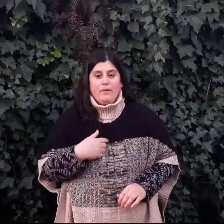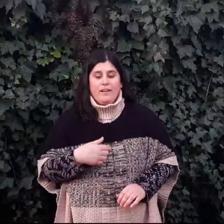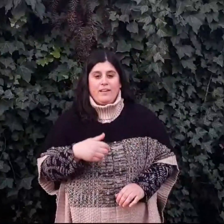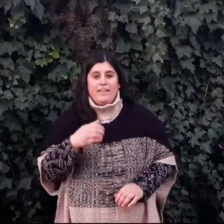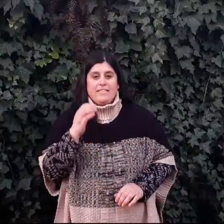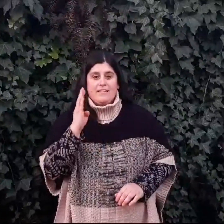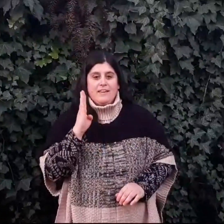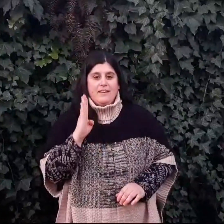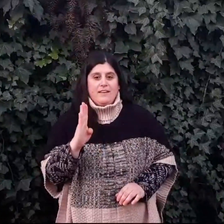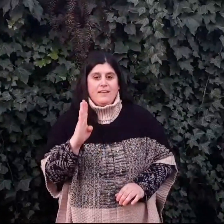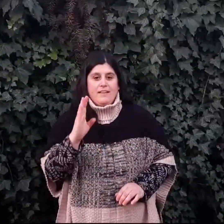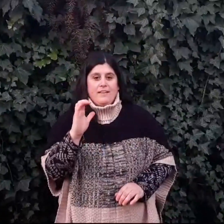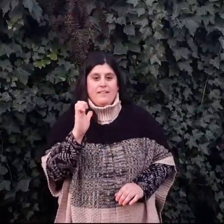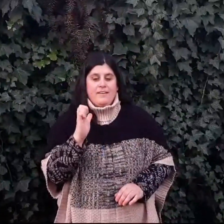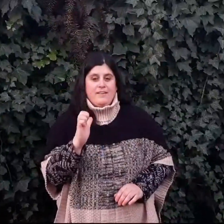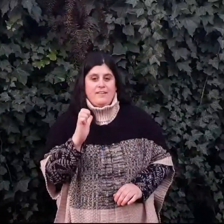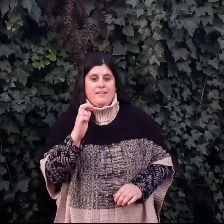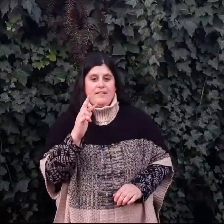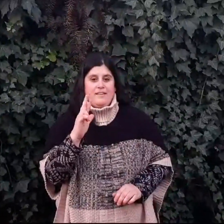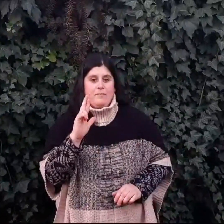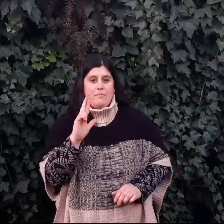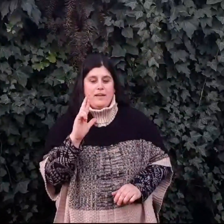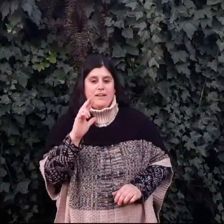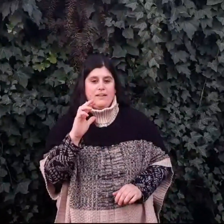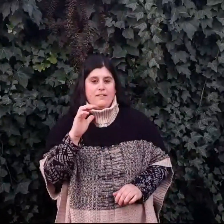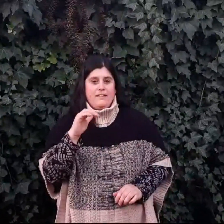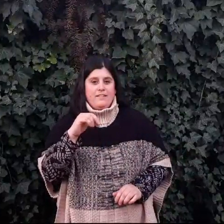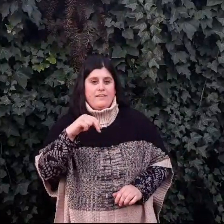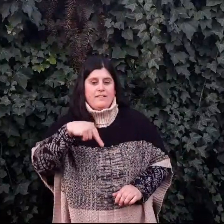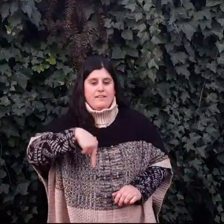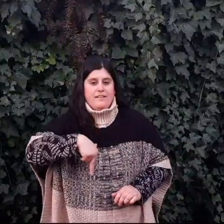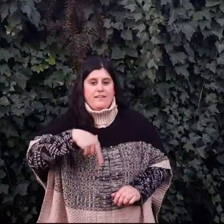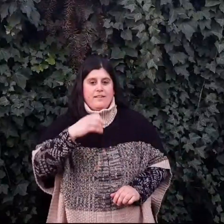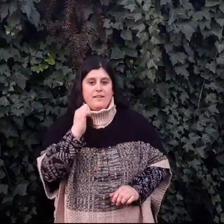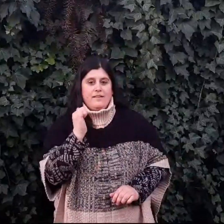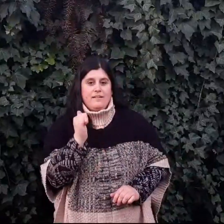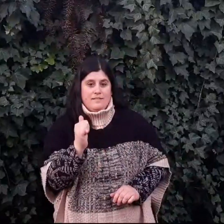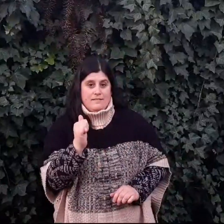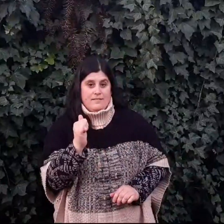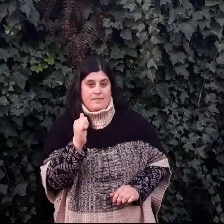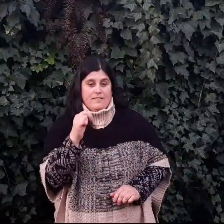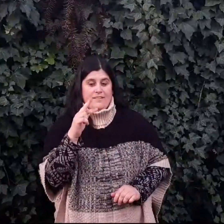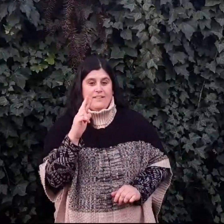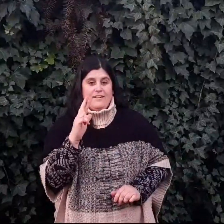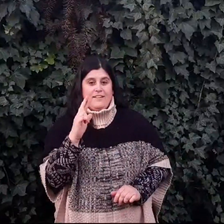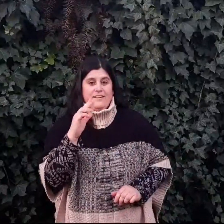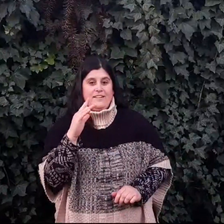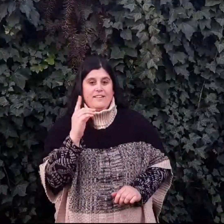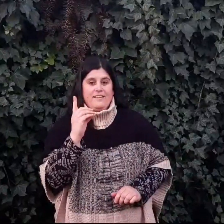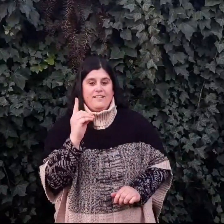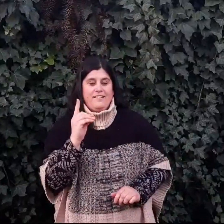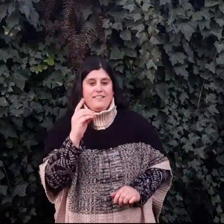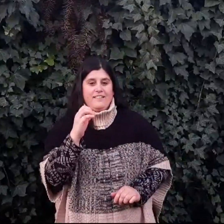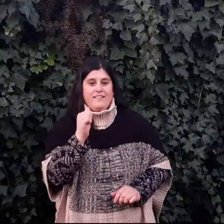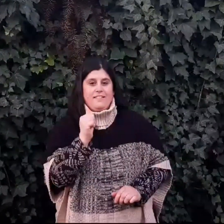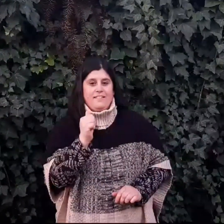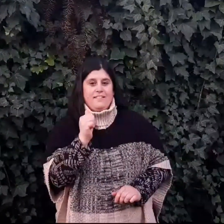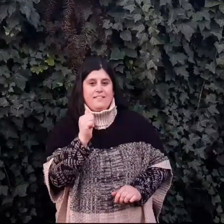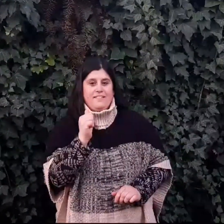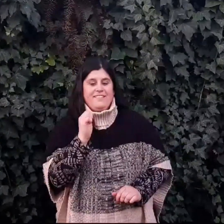cruz en vez de mis errores Qué bueno es saber que aún hay miles de milagros